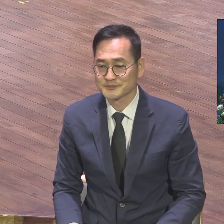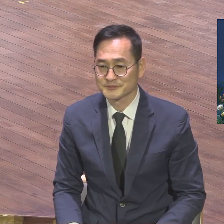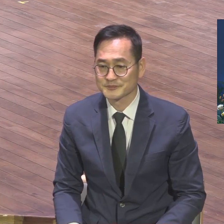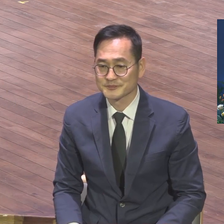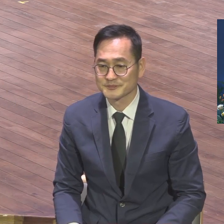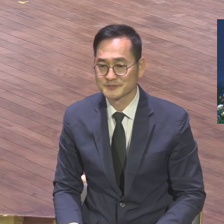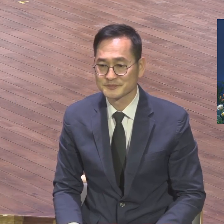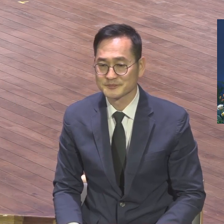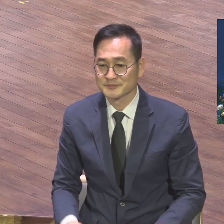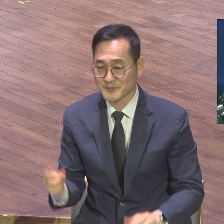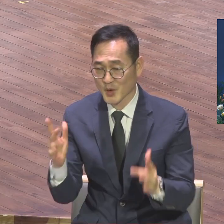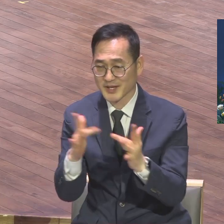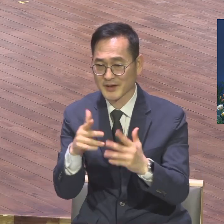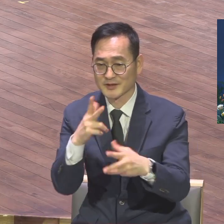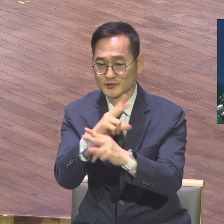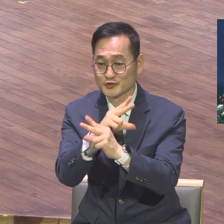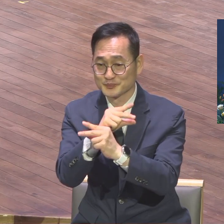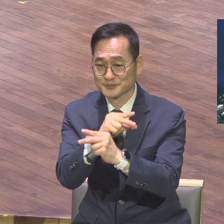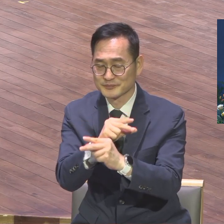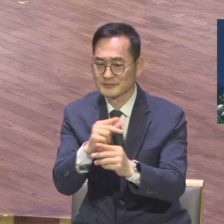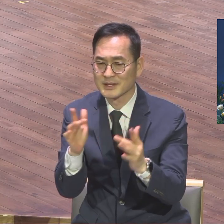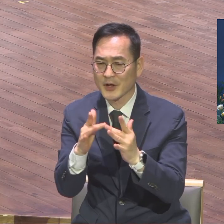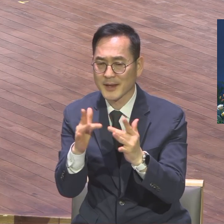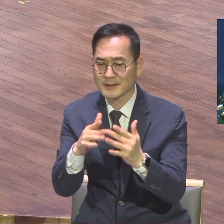인터넷으로 그렇게 예배를 드리고 있습니다.